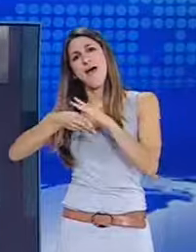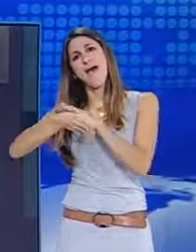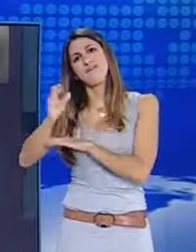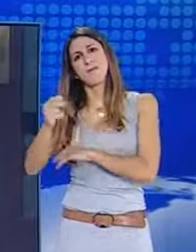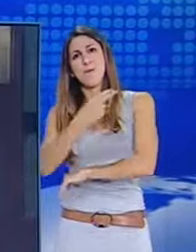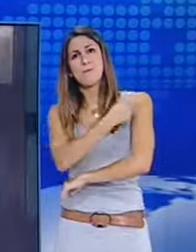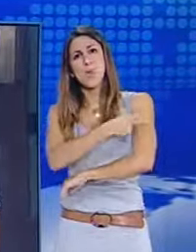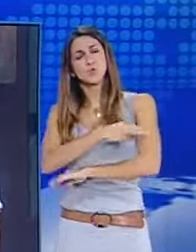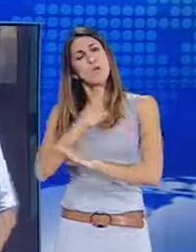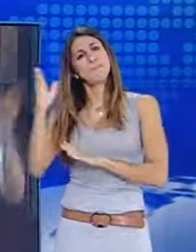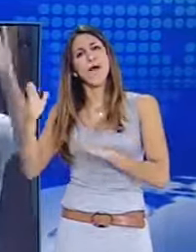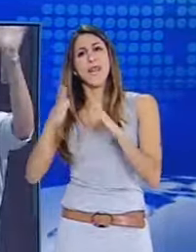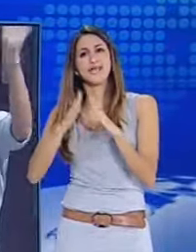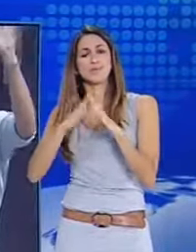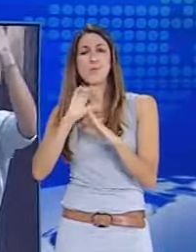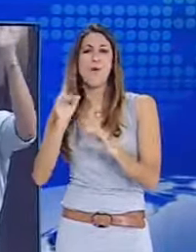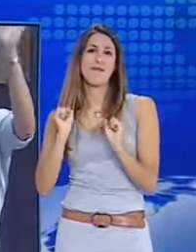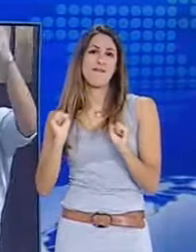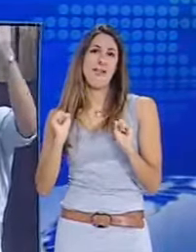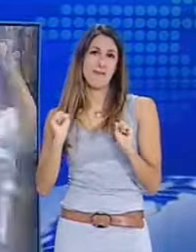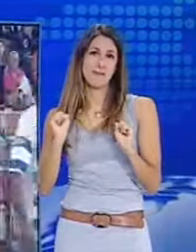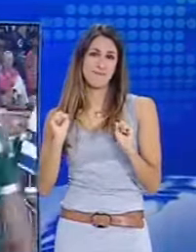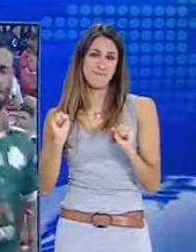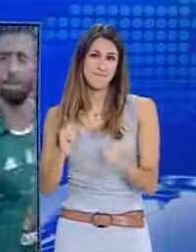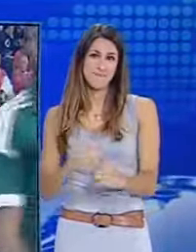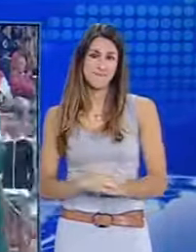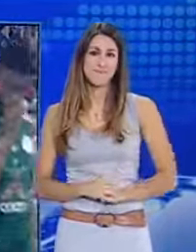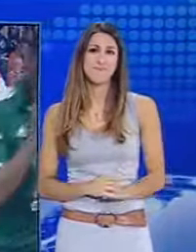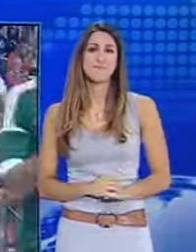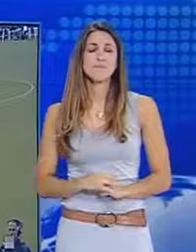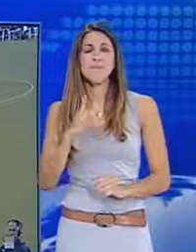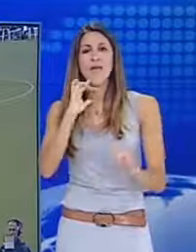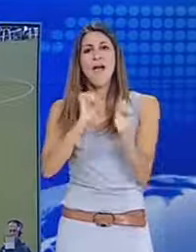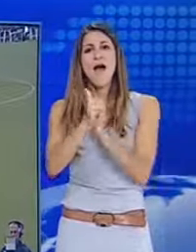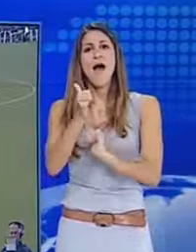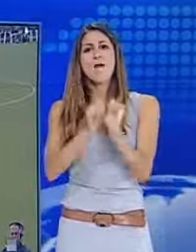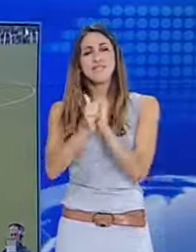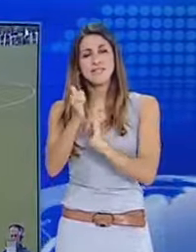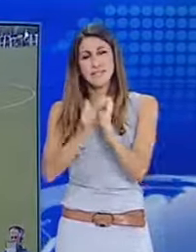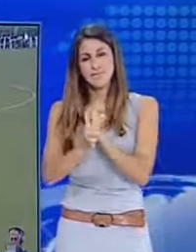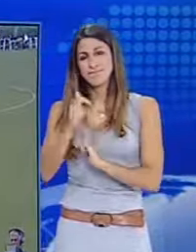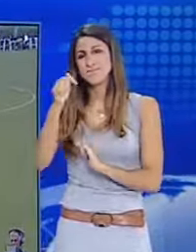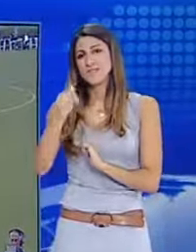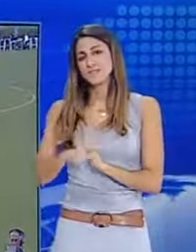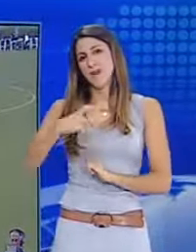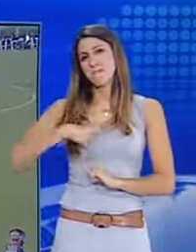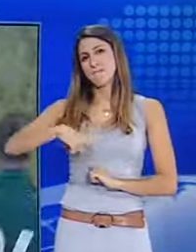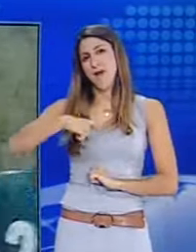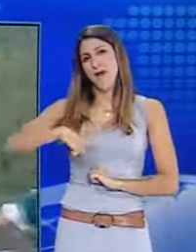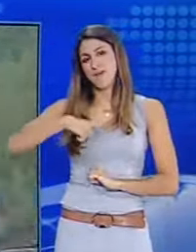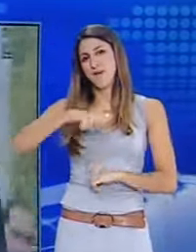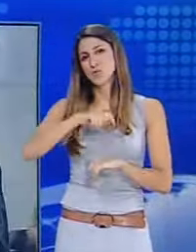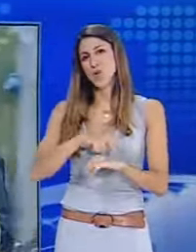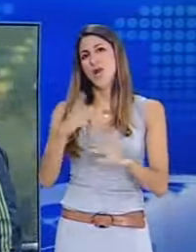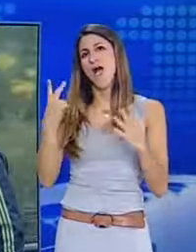βασιλικό μωρό με τους γονείς του αποχώρησαν από το Μεευτήριο. Με αντίπαλο ότι η τουρκική Ελάζινγκ Σπορ θα αγωνιστεί απόψε η ποτασφαιρική ομάδα του